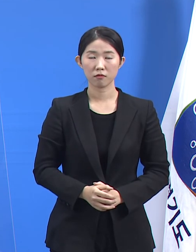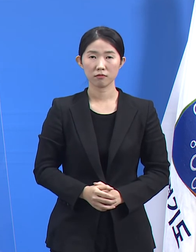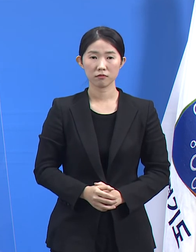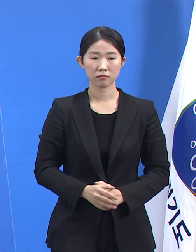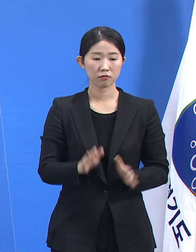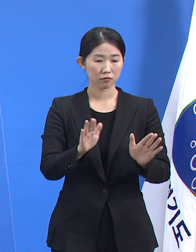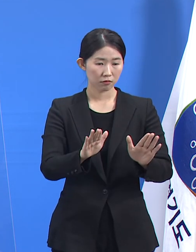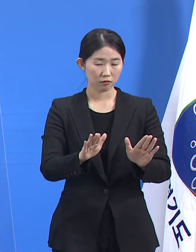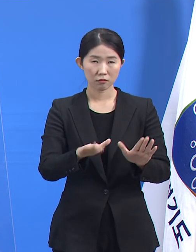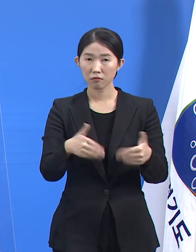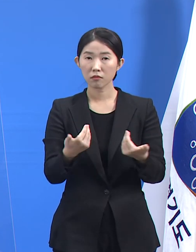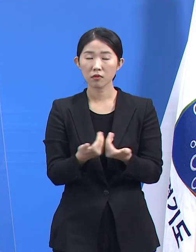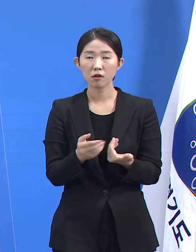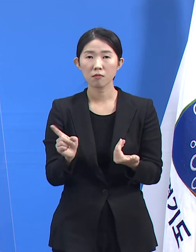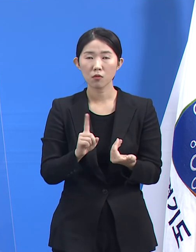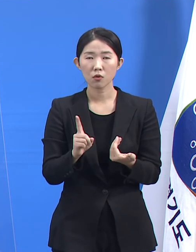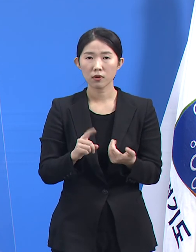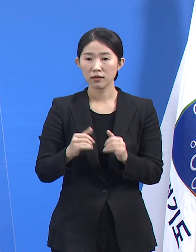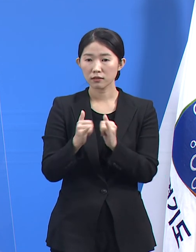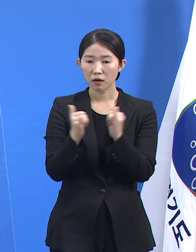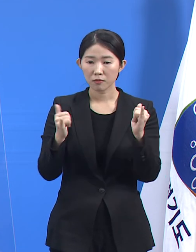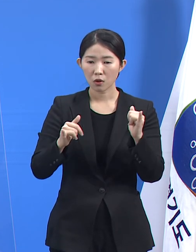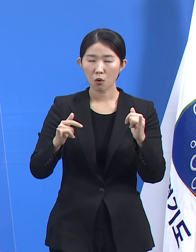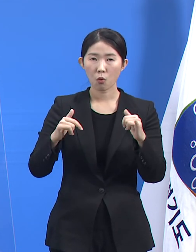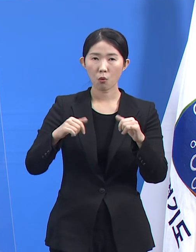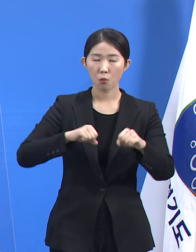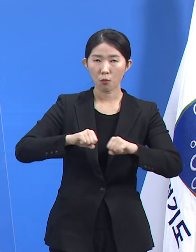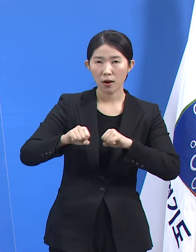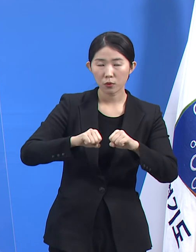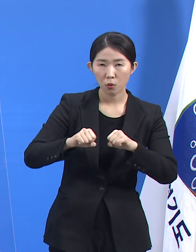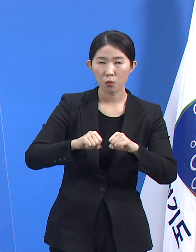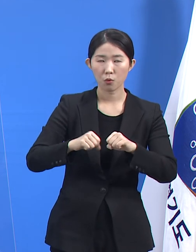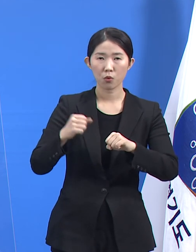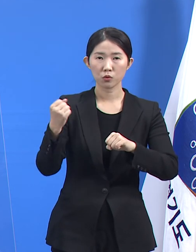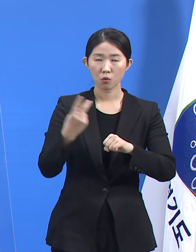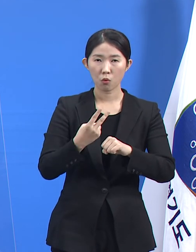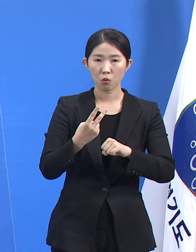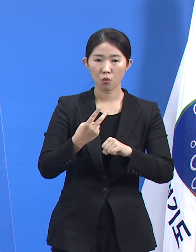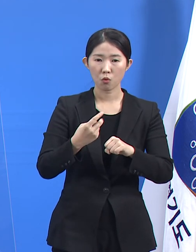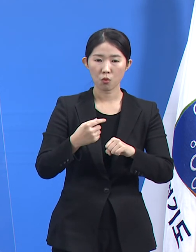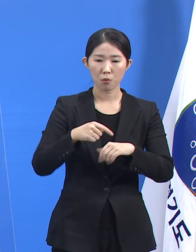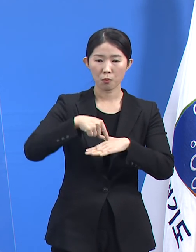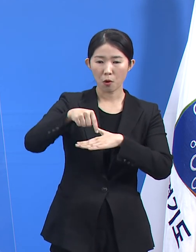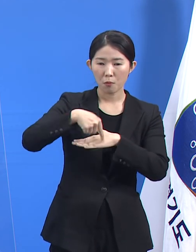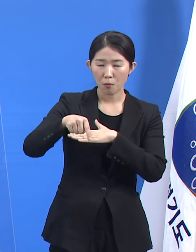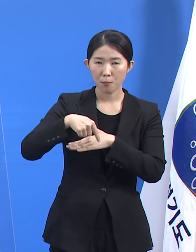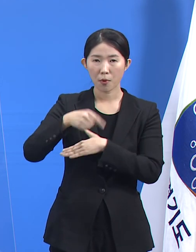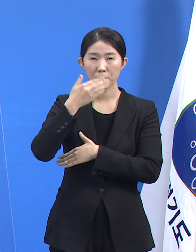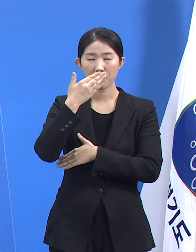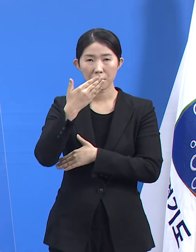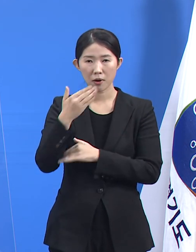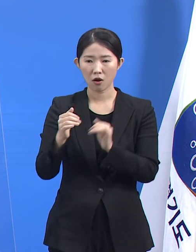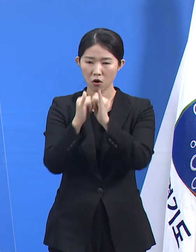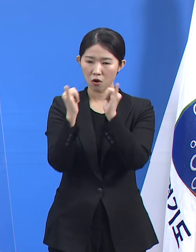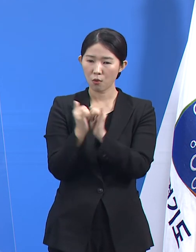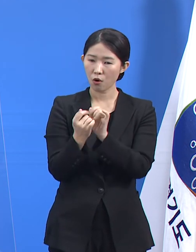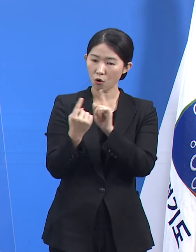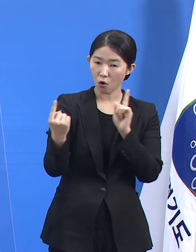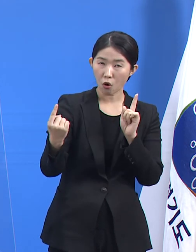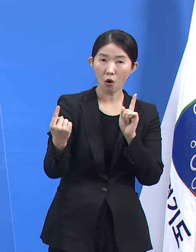시간과 공간의 제약이 줄어들게 되면 확진자 수가 다시 늘어나는 것은 어쩌면